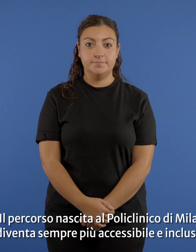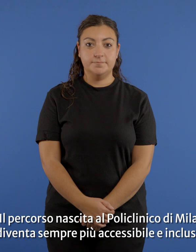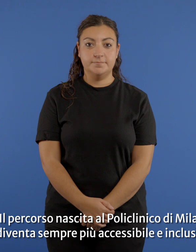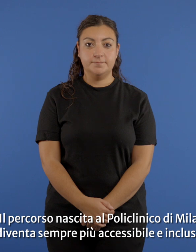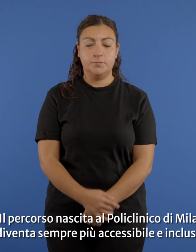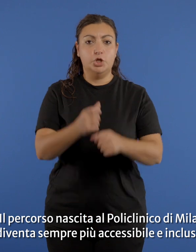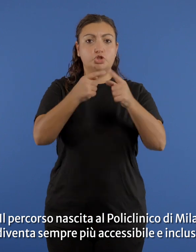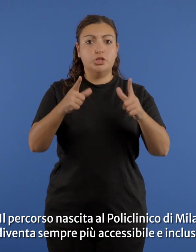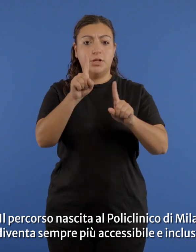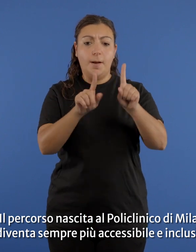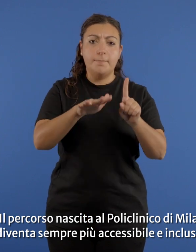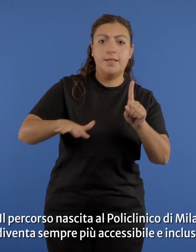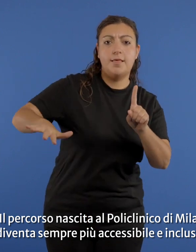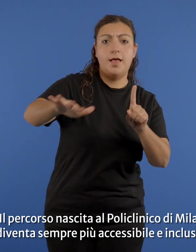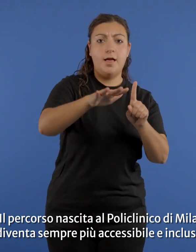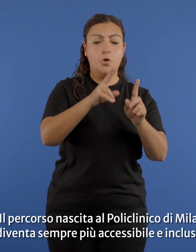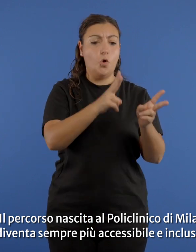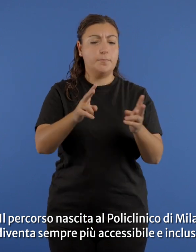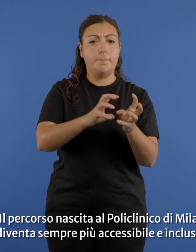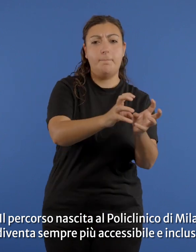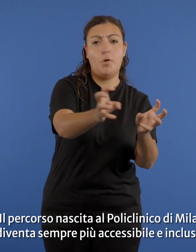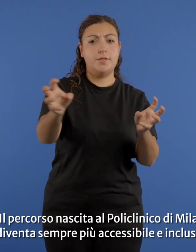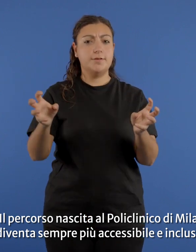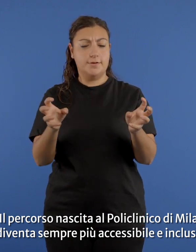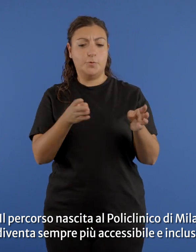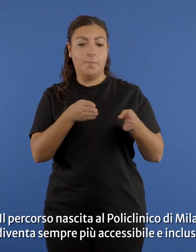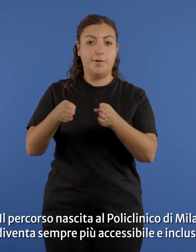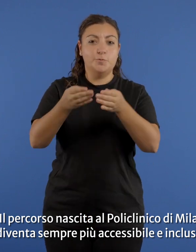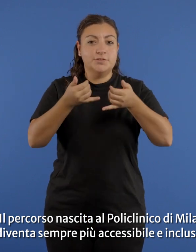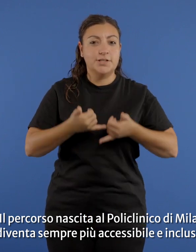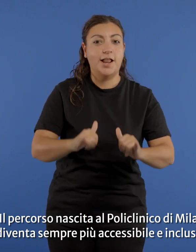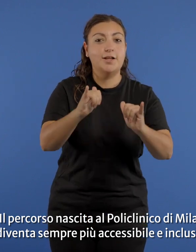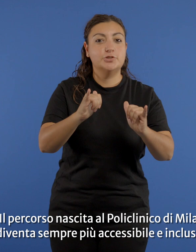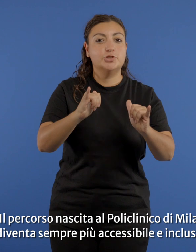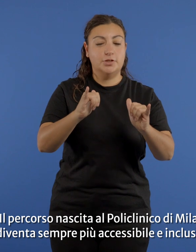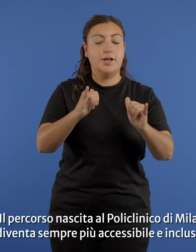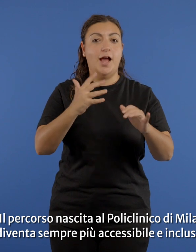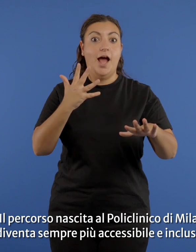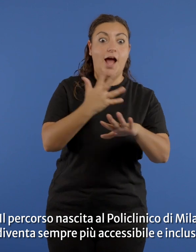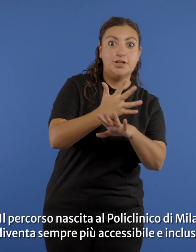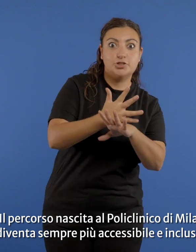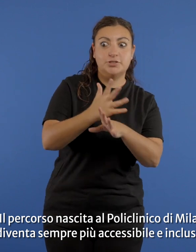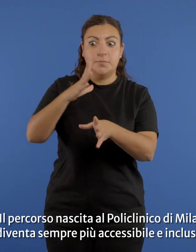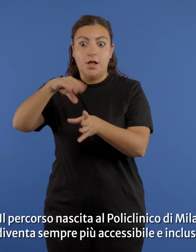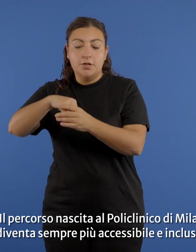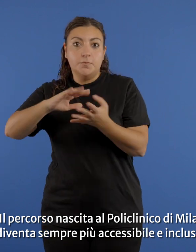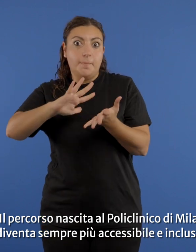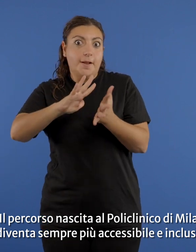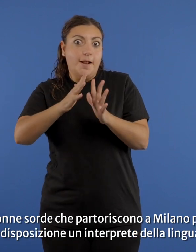Il percorso nascita al Policlinico di Milano diventa sempre più accessibile ed inclusivo. Le